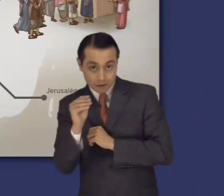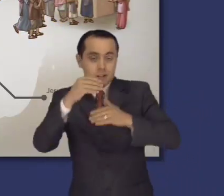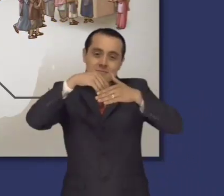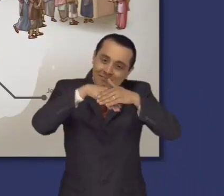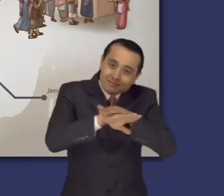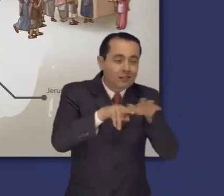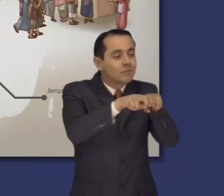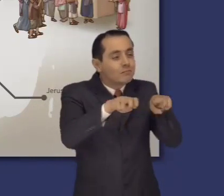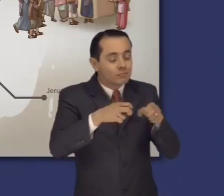reunión.